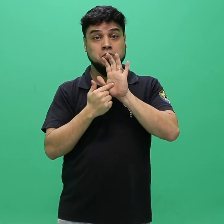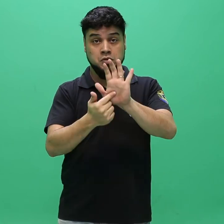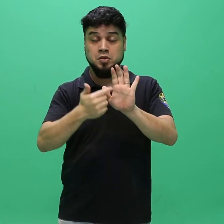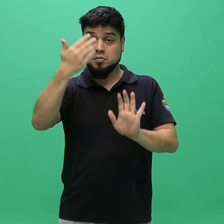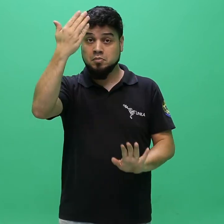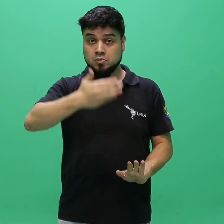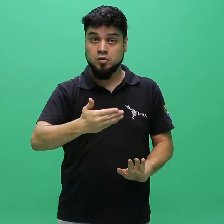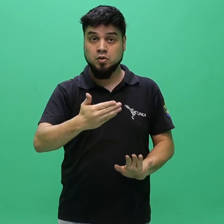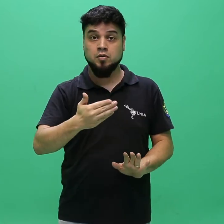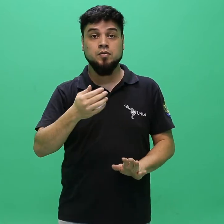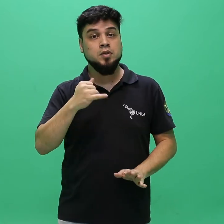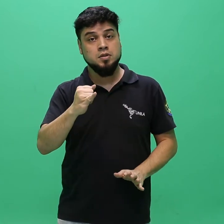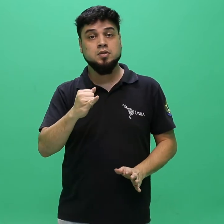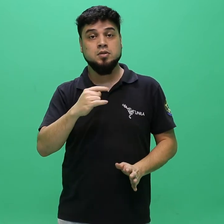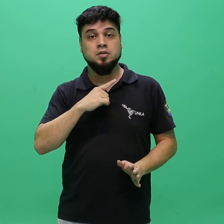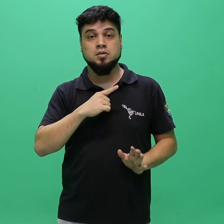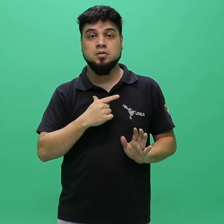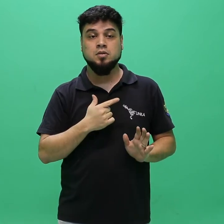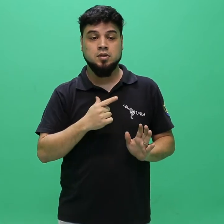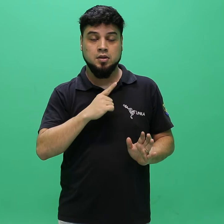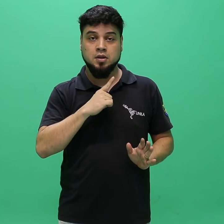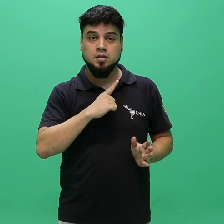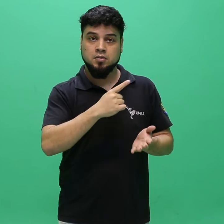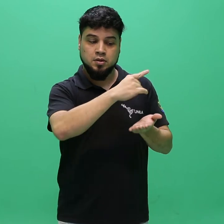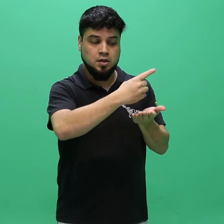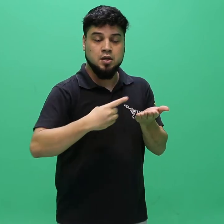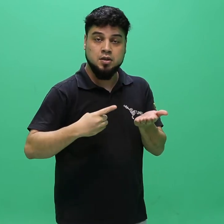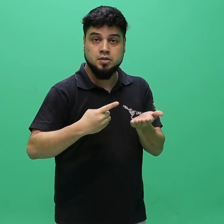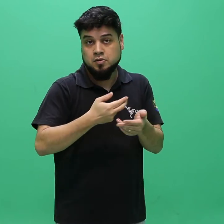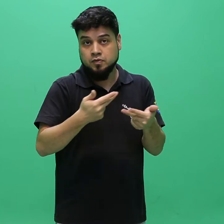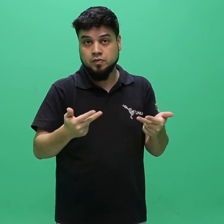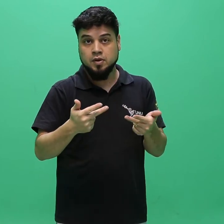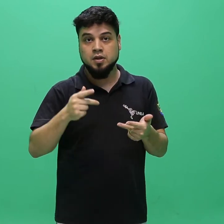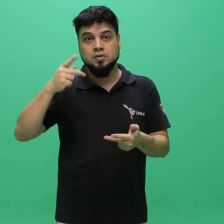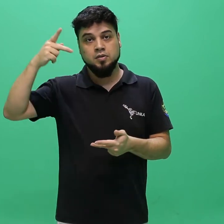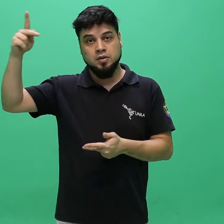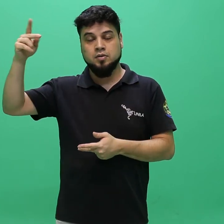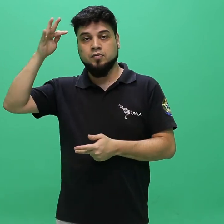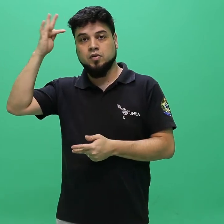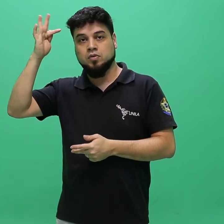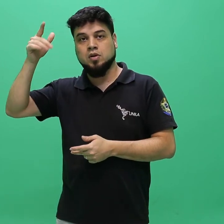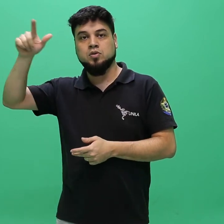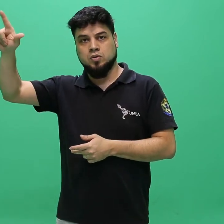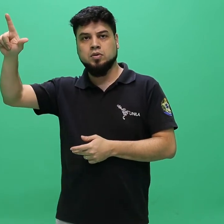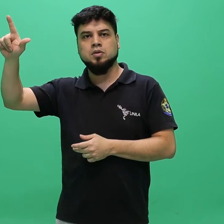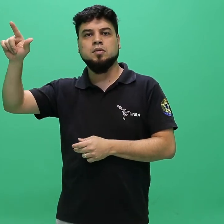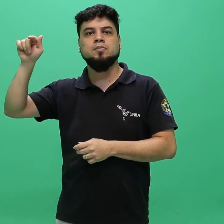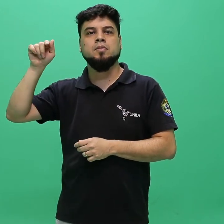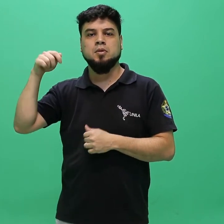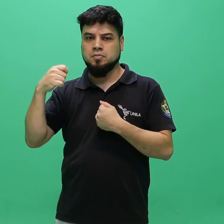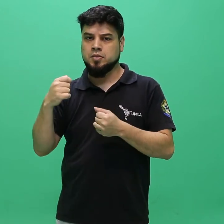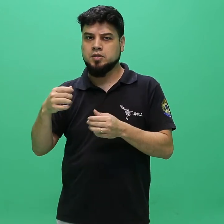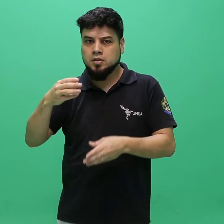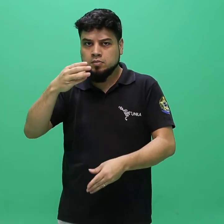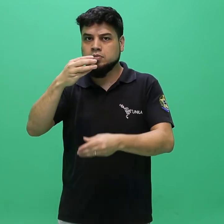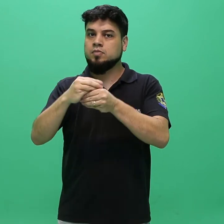declarações expedidas pela instituição de origem do candidato, devendo ser anexadas ao